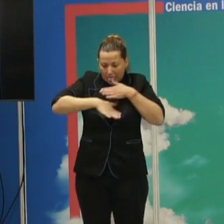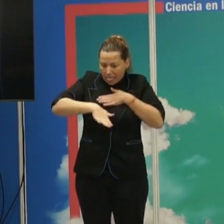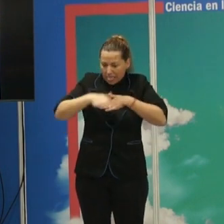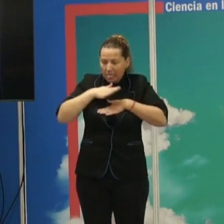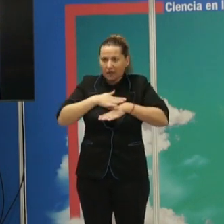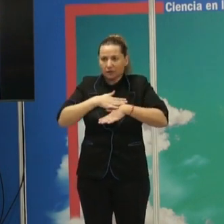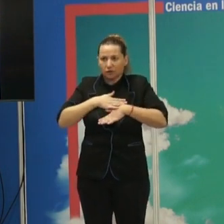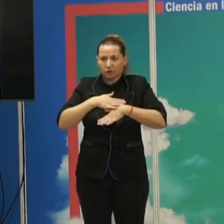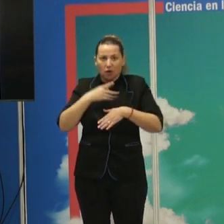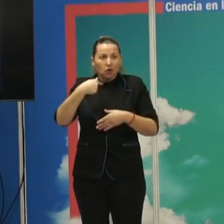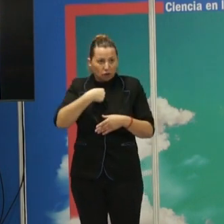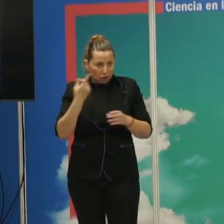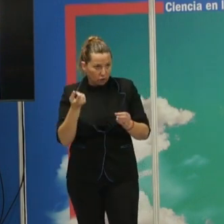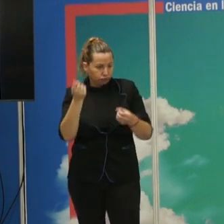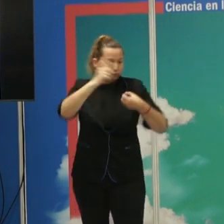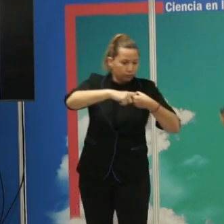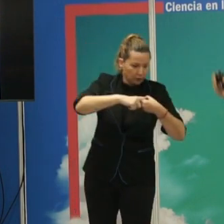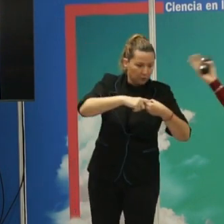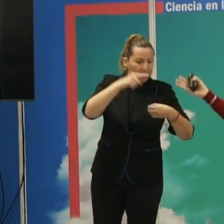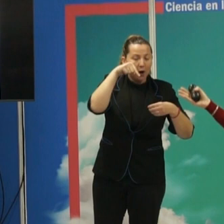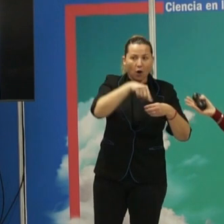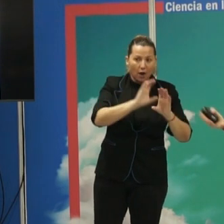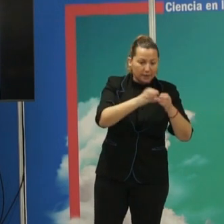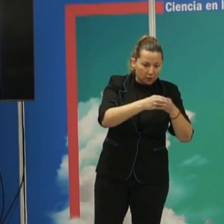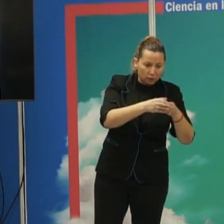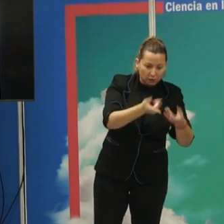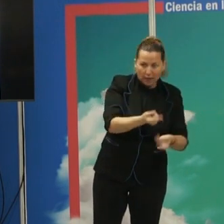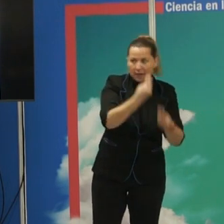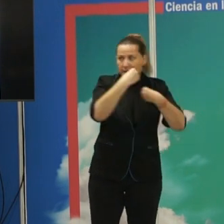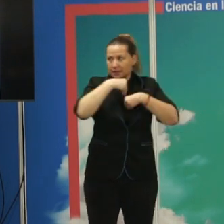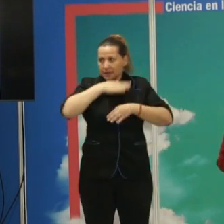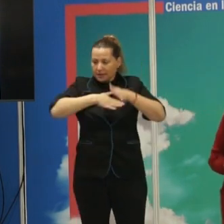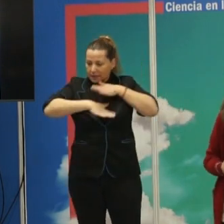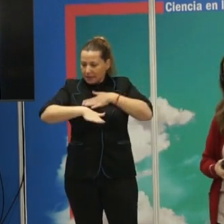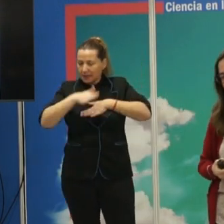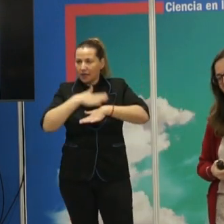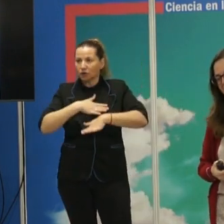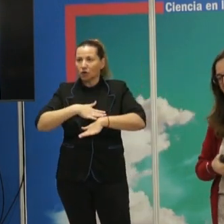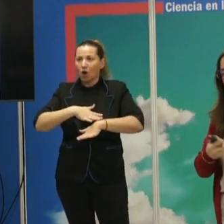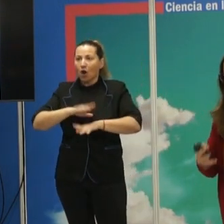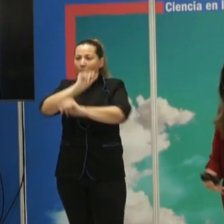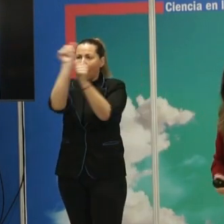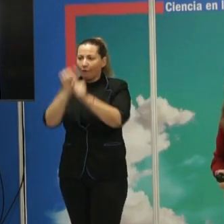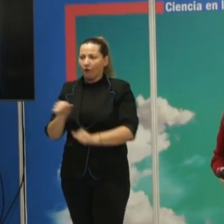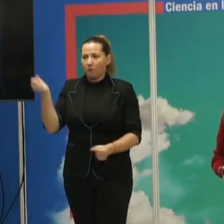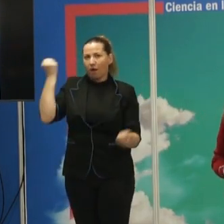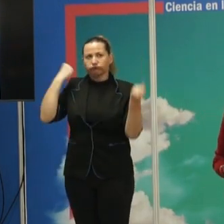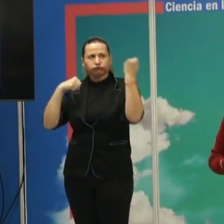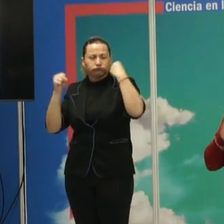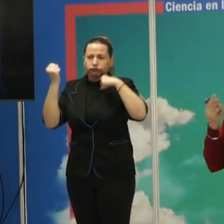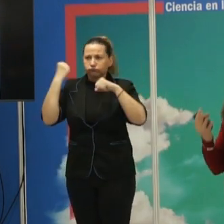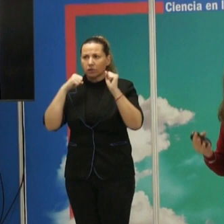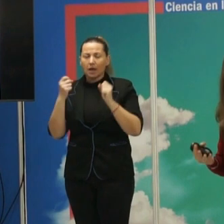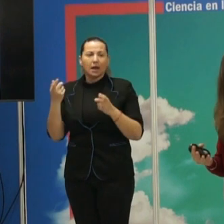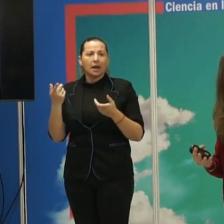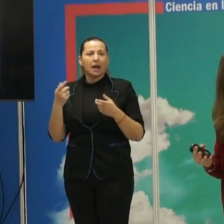solo yo de ellos, sino ello de mí. Las normas de conducta que en la actualidad pues